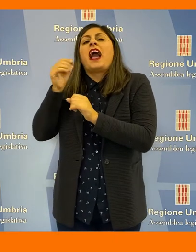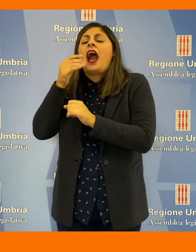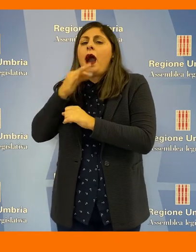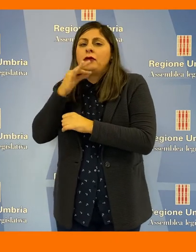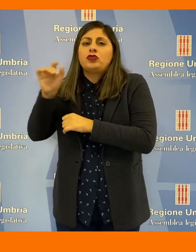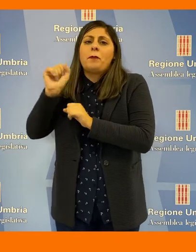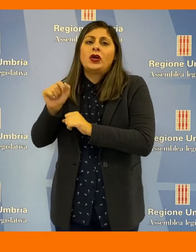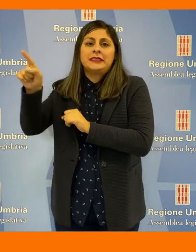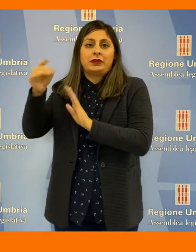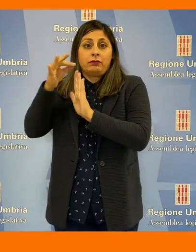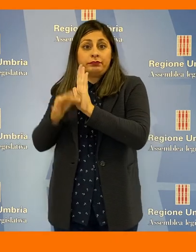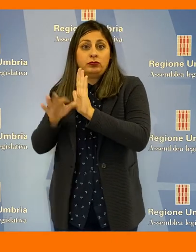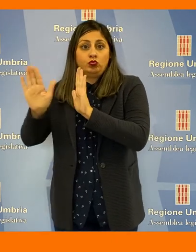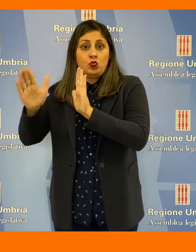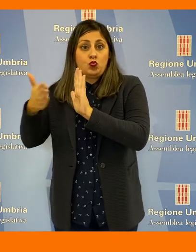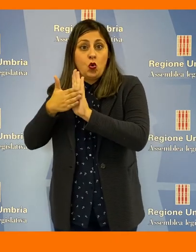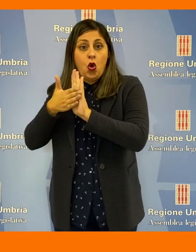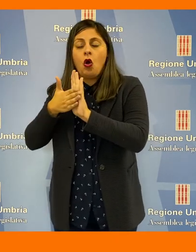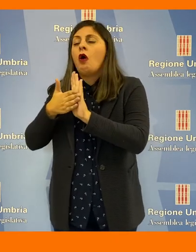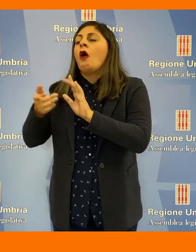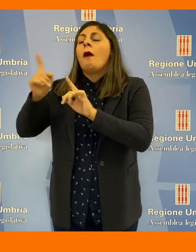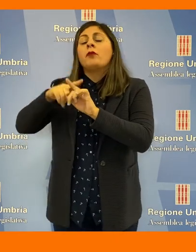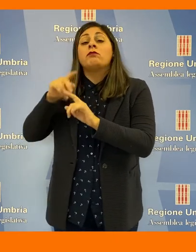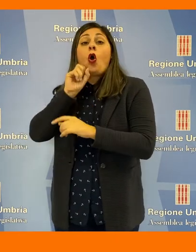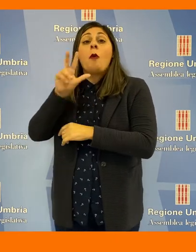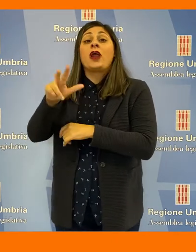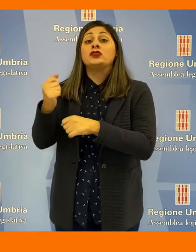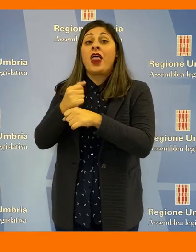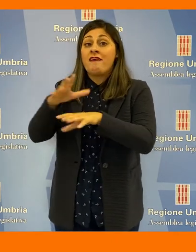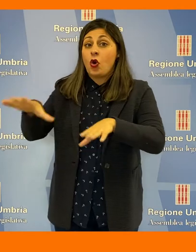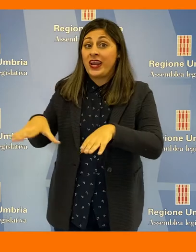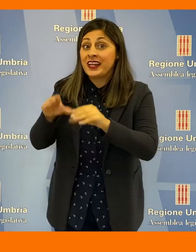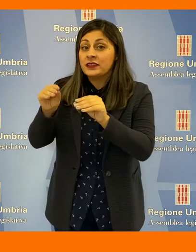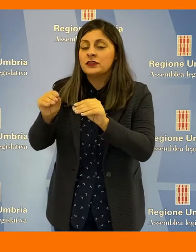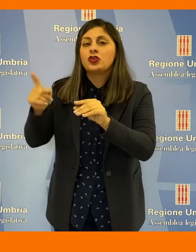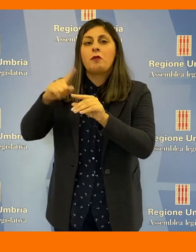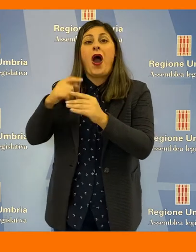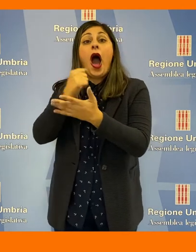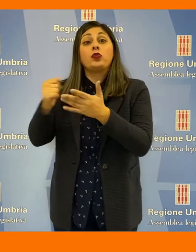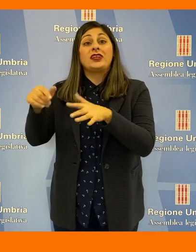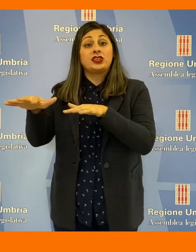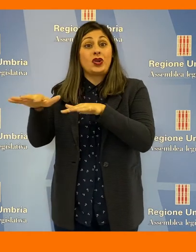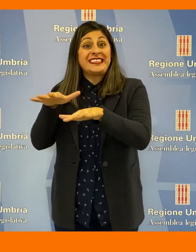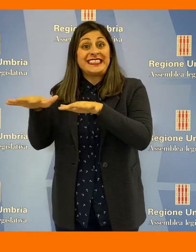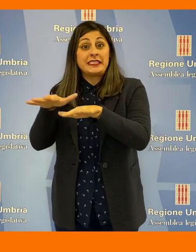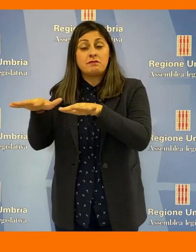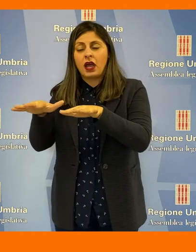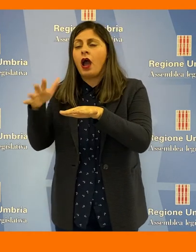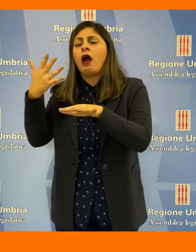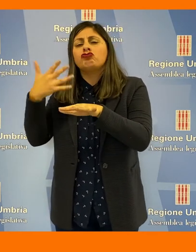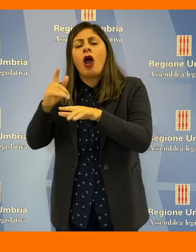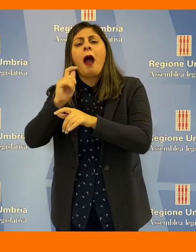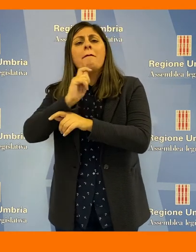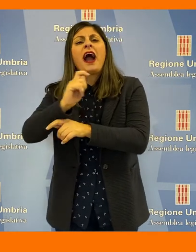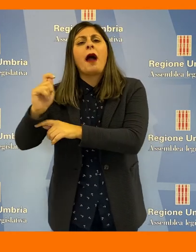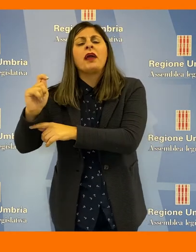abilitativo, nella comunicazione di inizio lavori e nell'eventuale comunicazione per l'autorizzazione sismica attestanti l'avvenuto